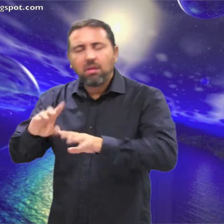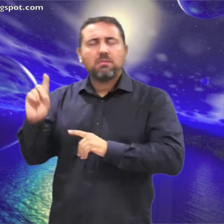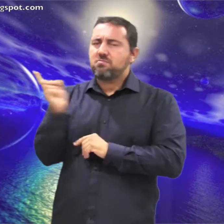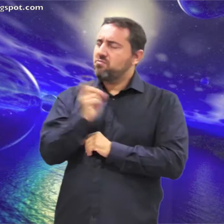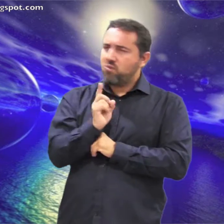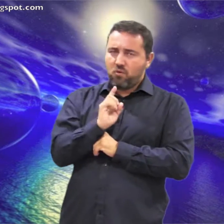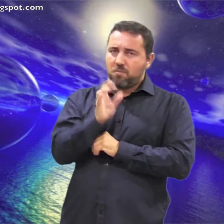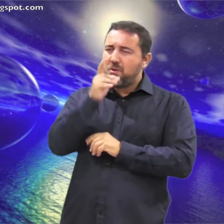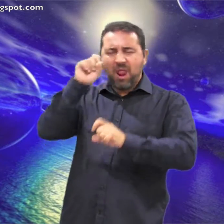lamento.